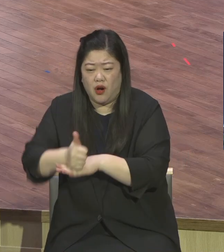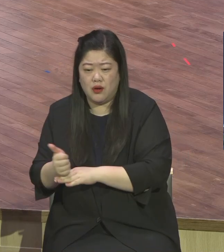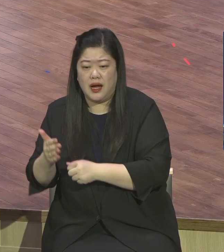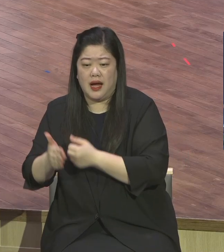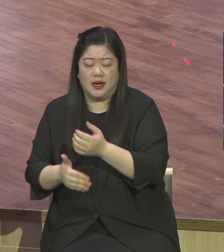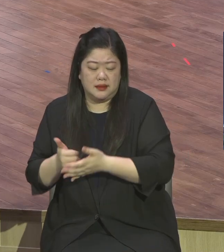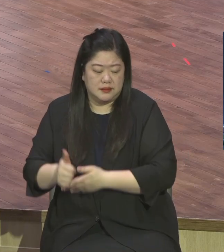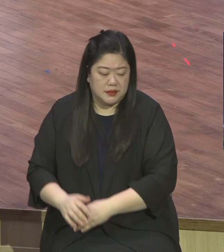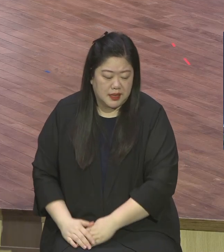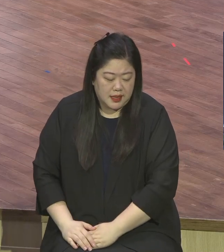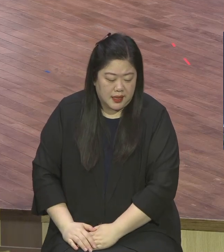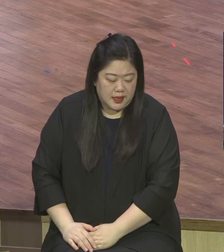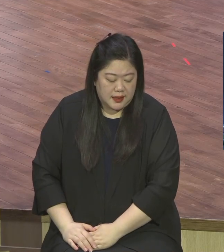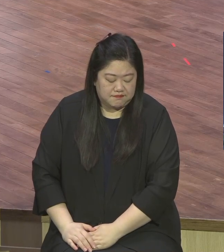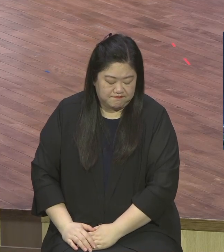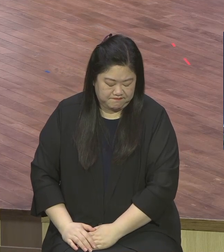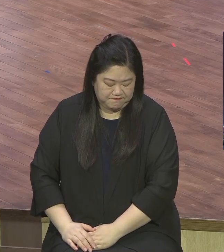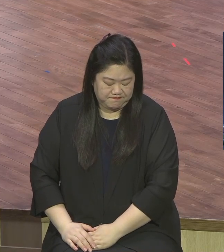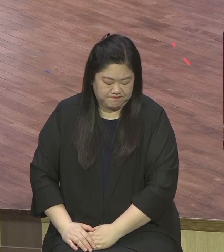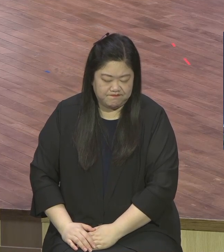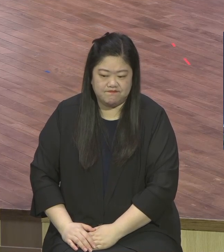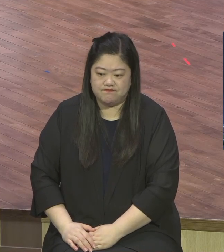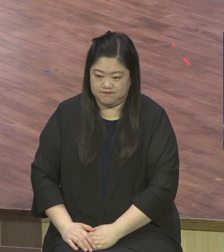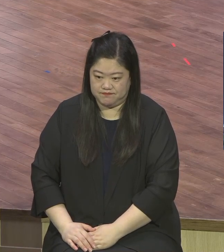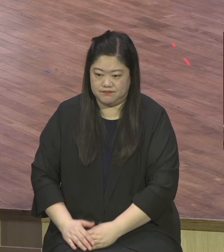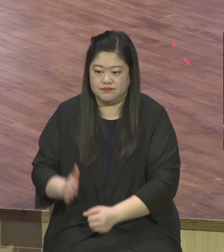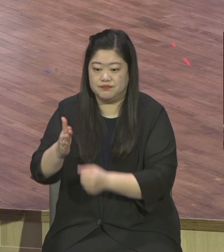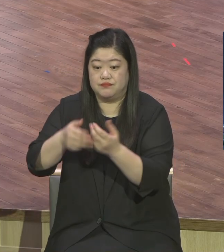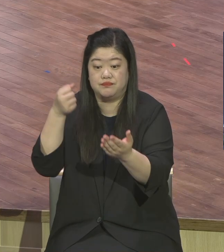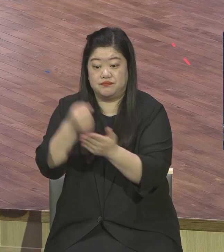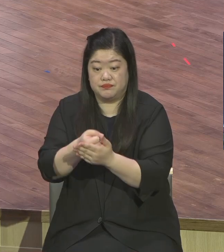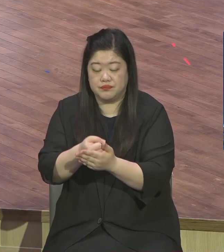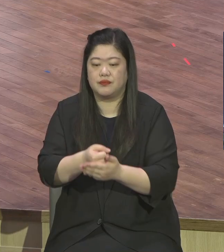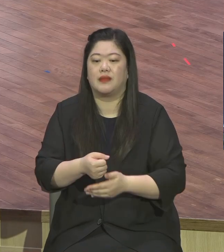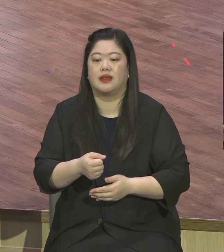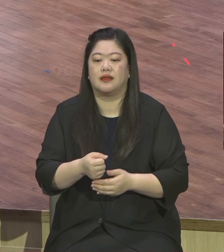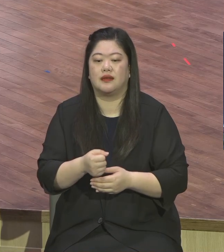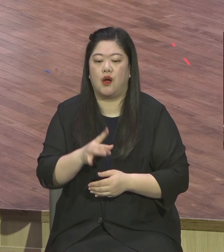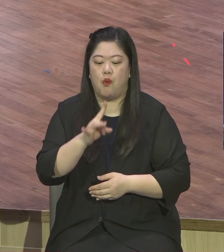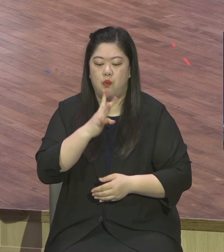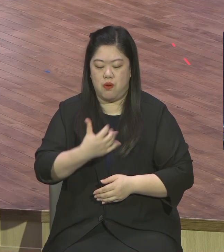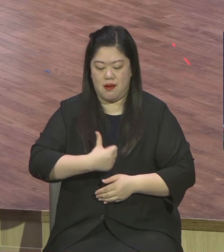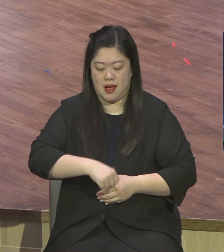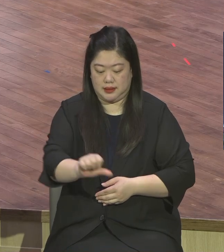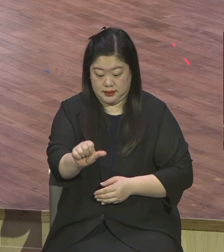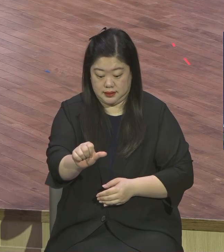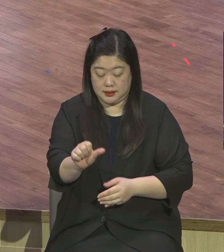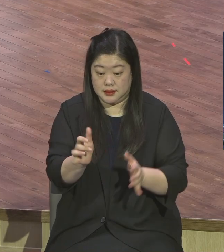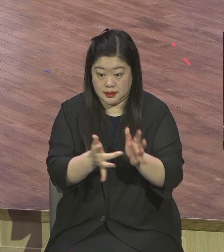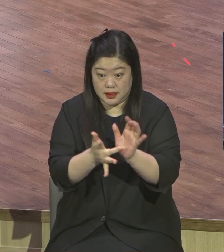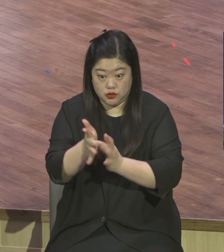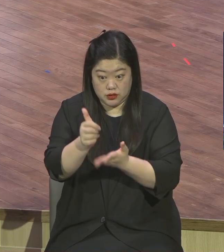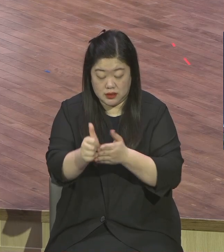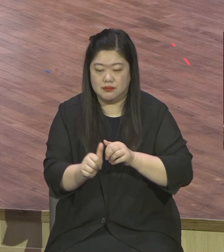하나님을 구원해 주기로 작정하시고 누굴 모르셨냐 하나님의 아들 예수의 시도를 이 땅에 버리셨어요